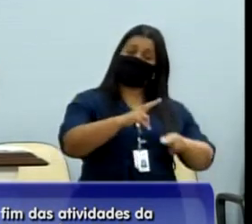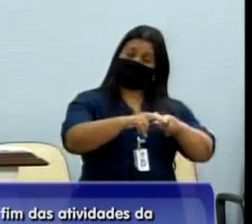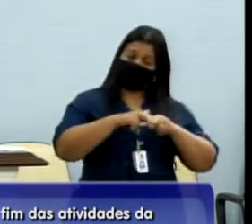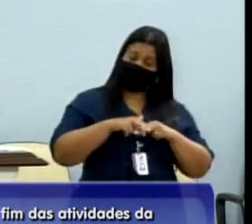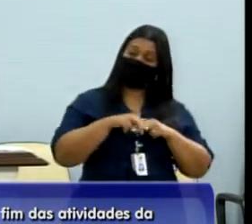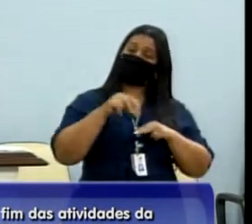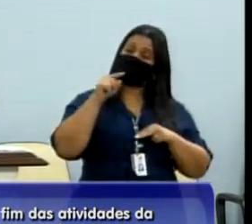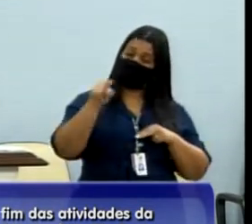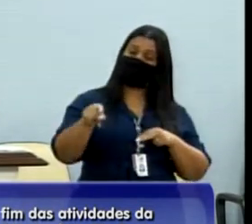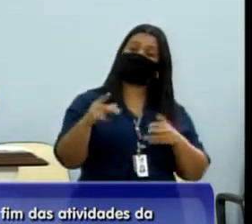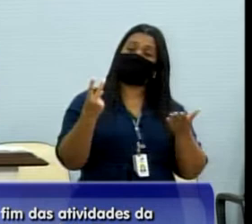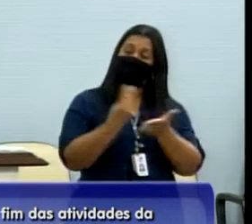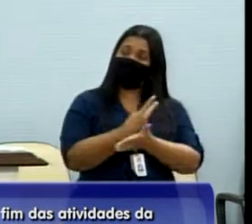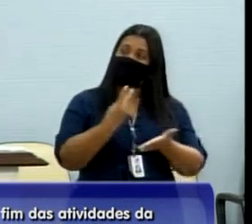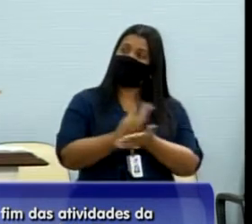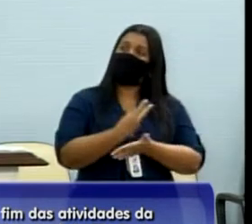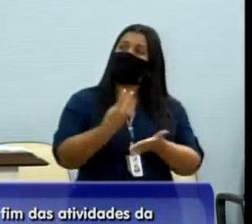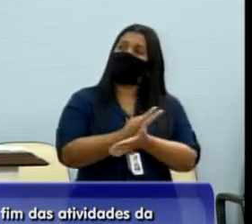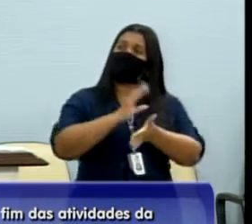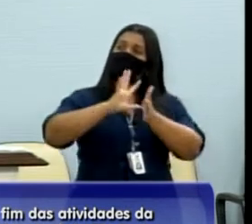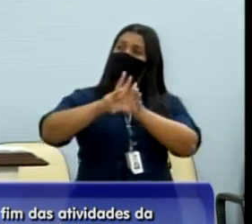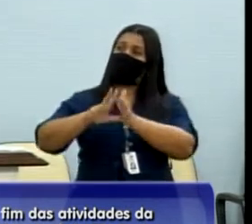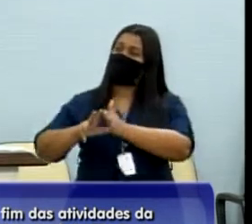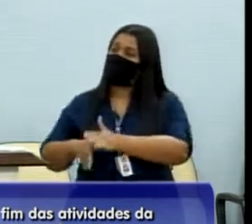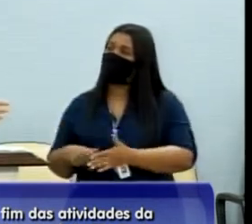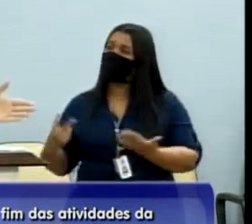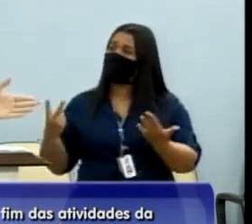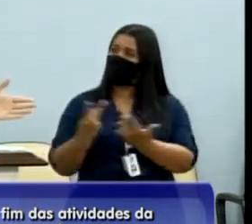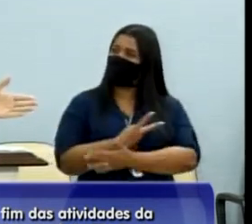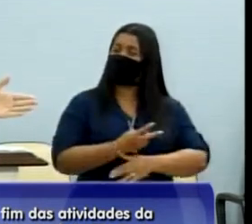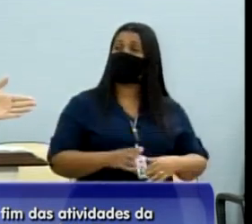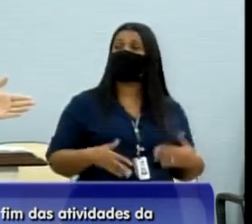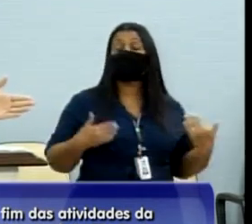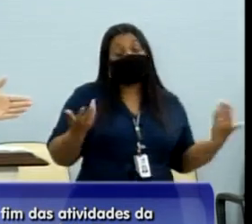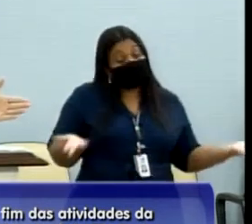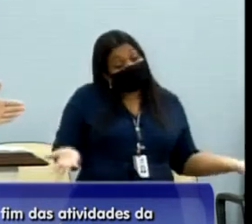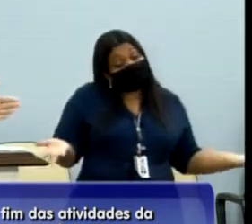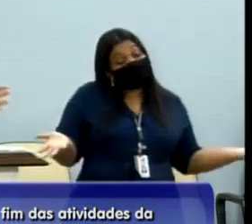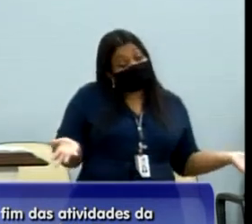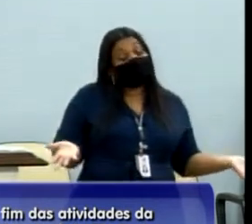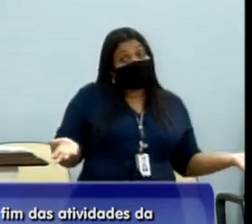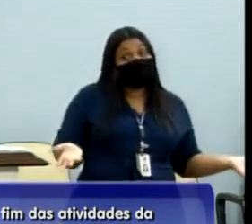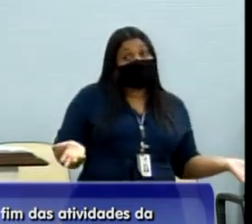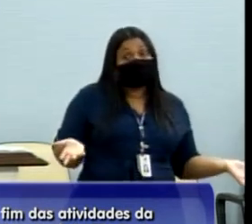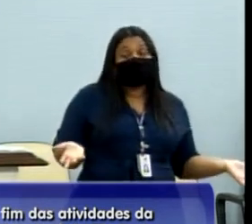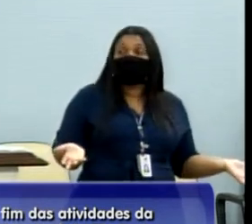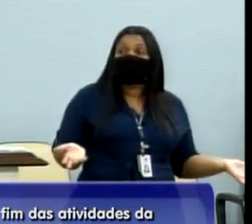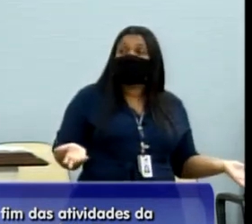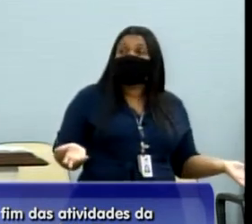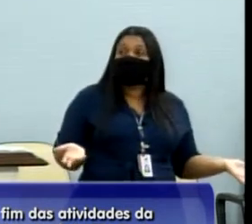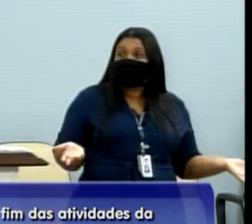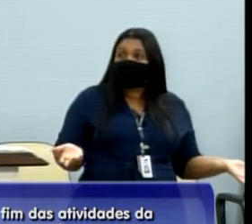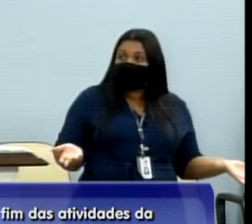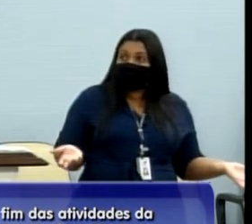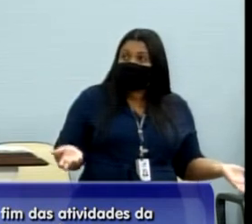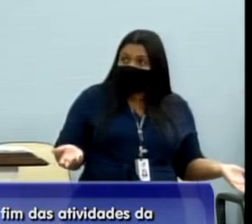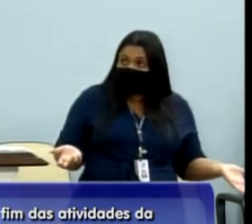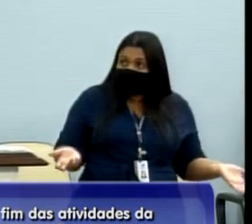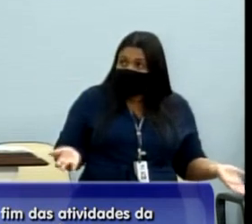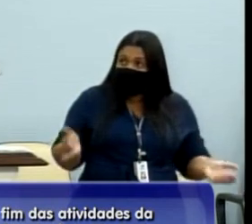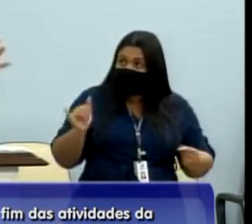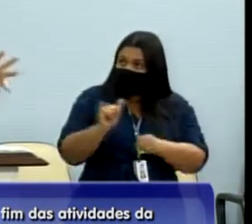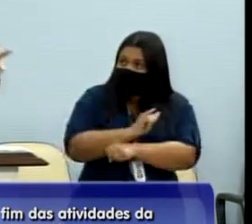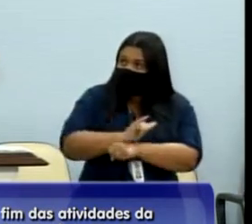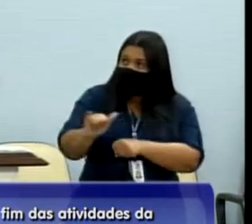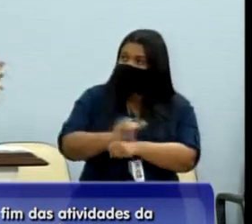pedágio, que é uma farra, repito, é uma corrupção brava e tem aquela falta de critério na escolha de quem